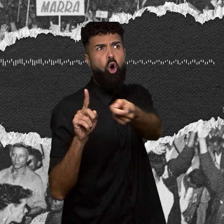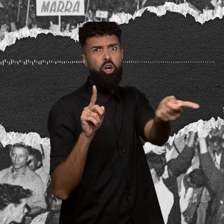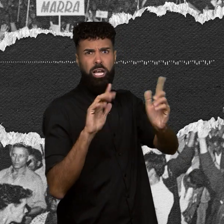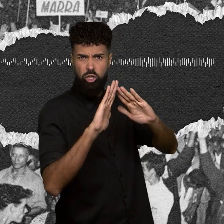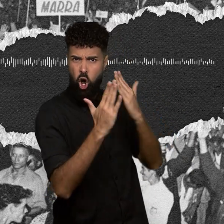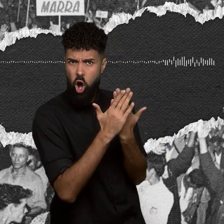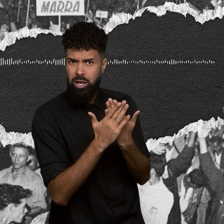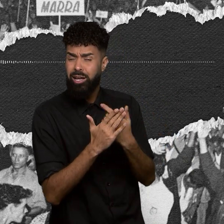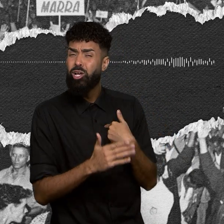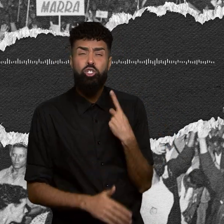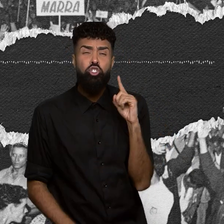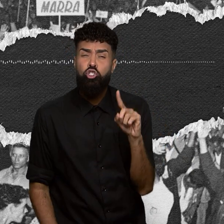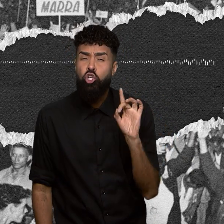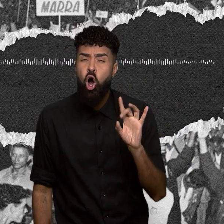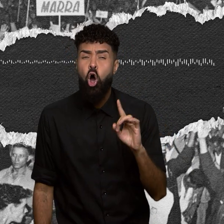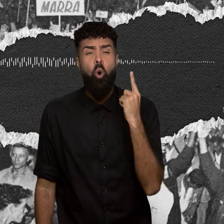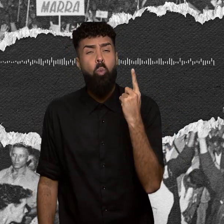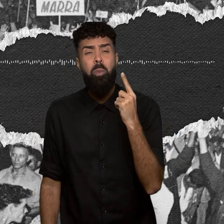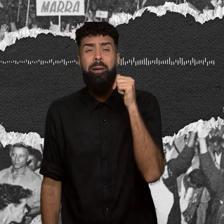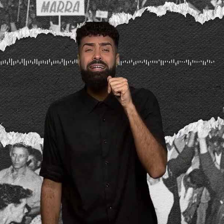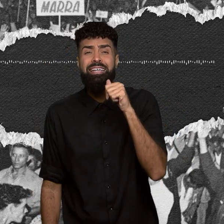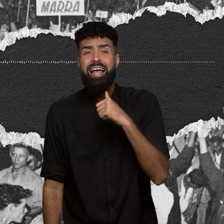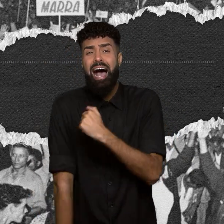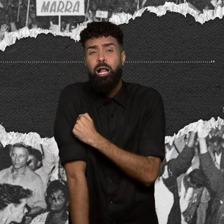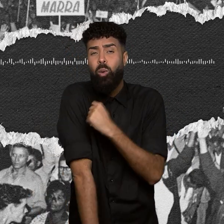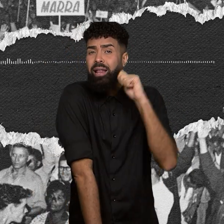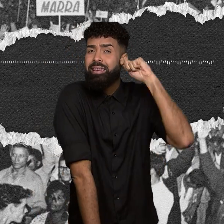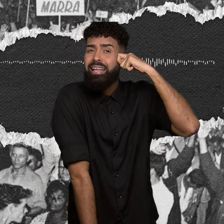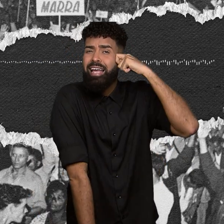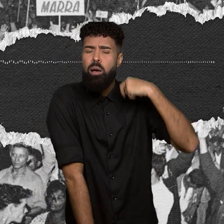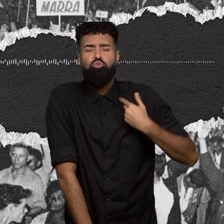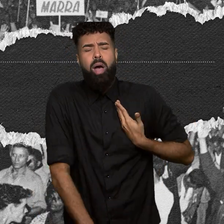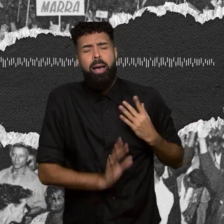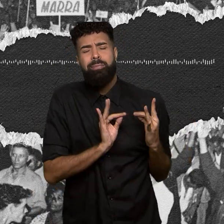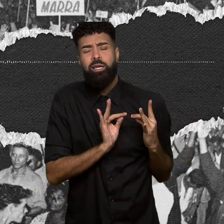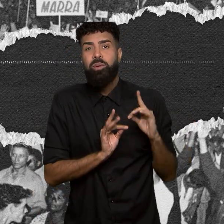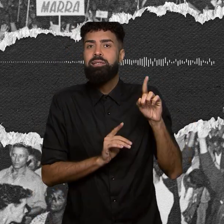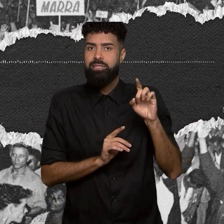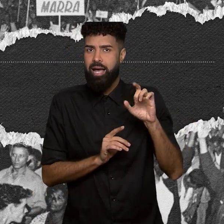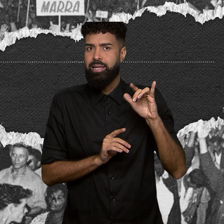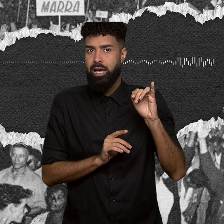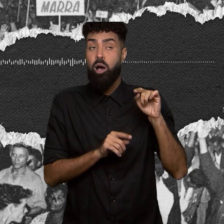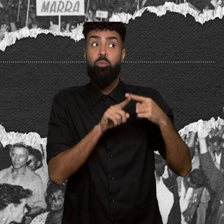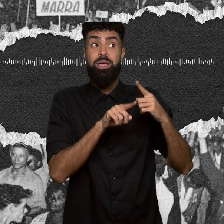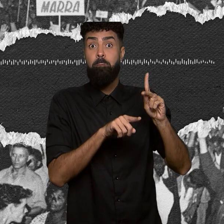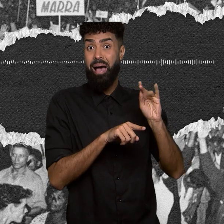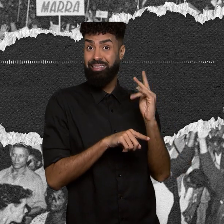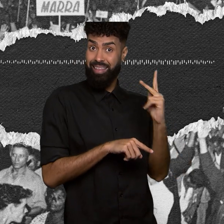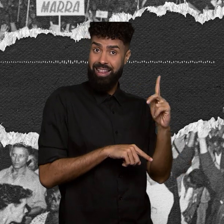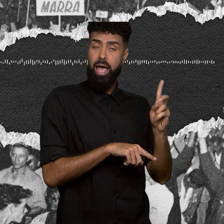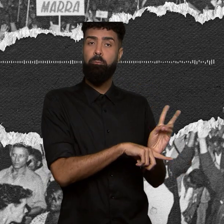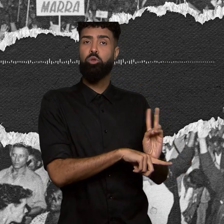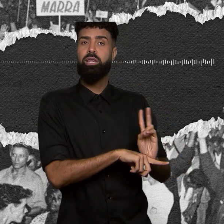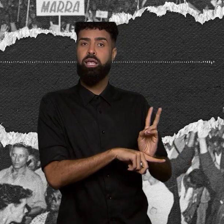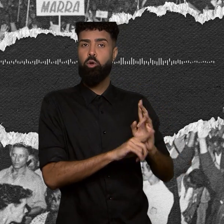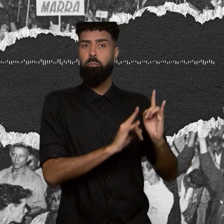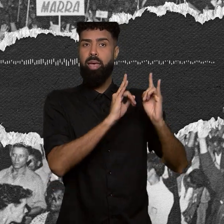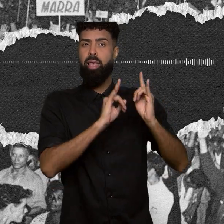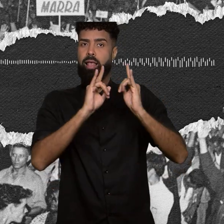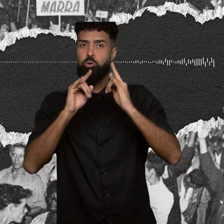tinha uma aluna negra que era muito minha amiga, a Zélia, que era filha de um porteiro aqui perto. Depois, quando você acabava